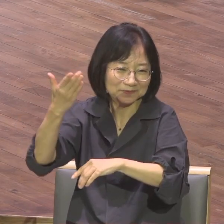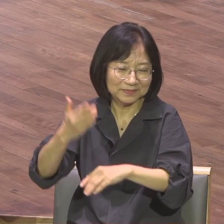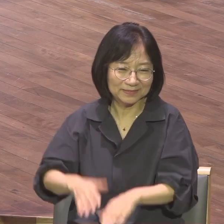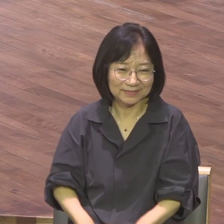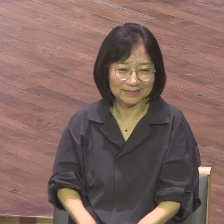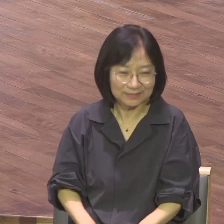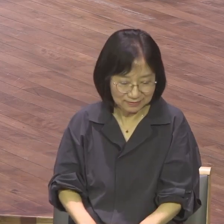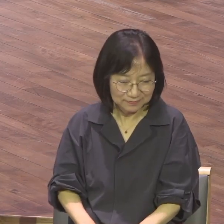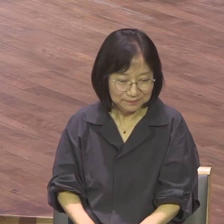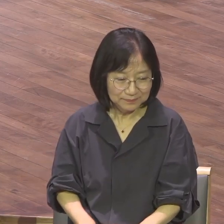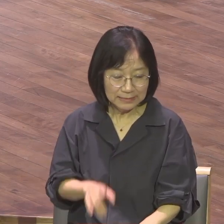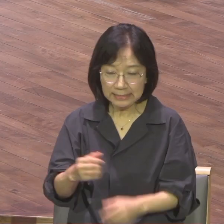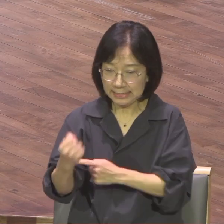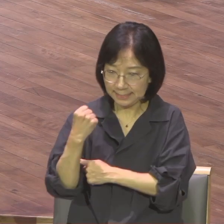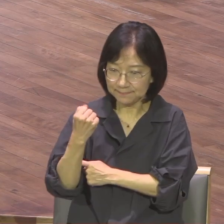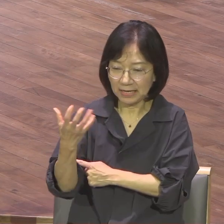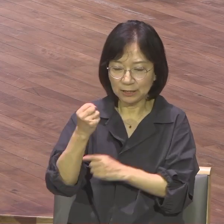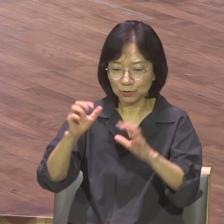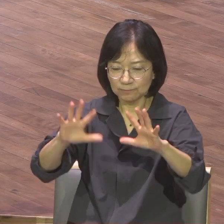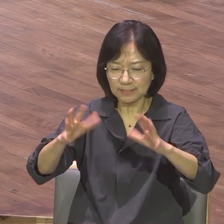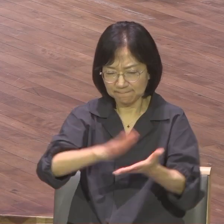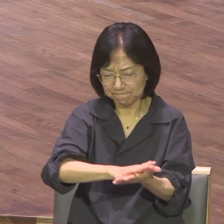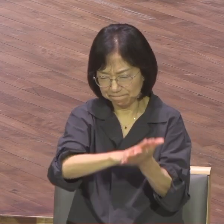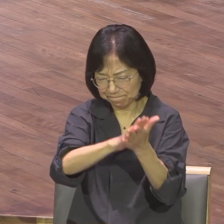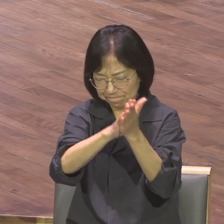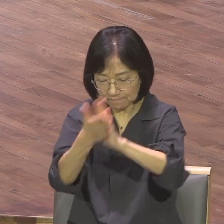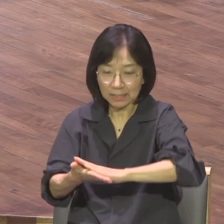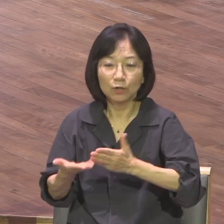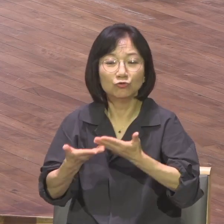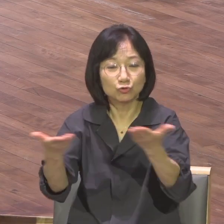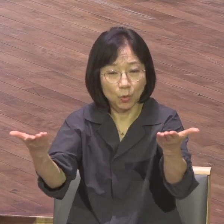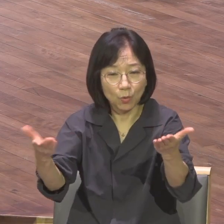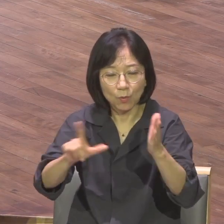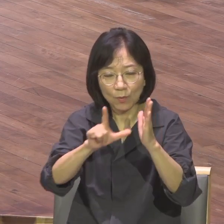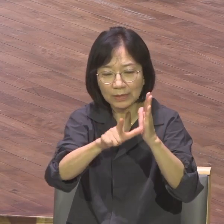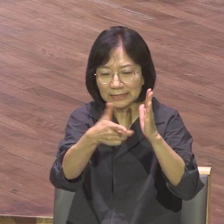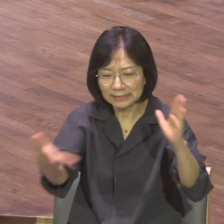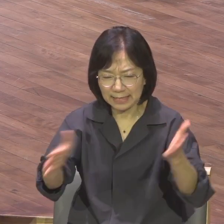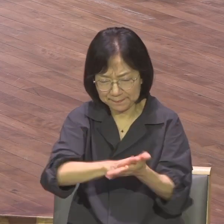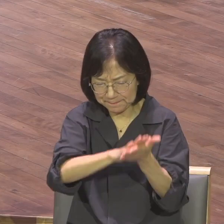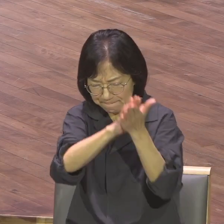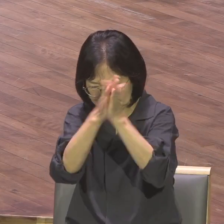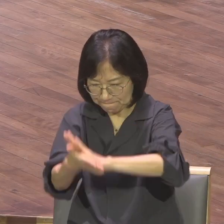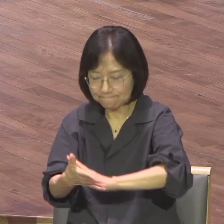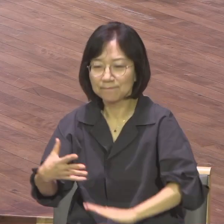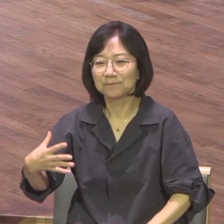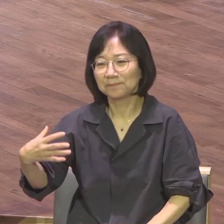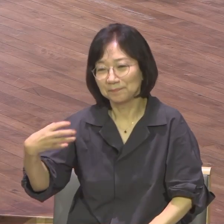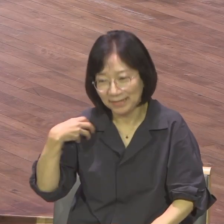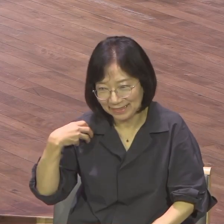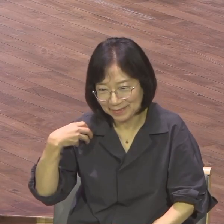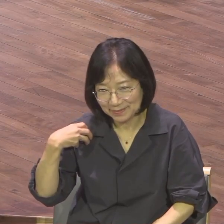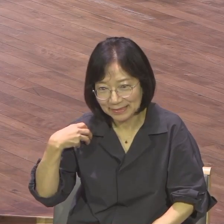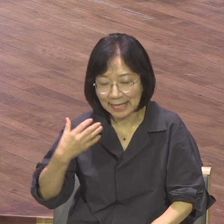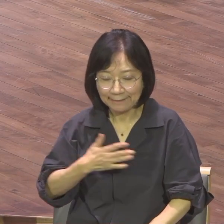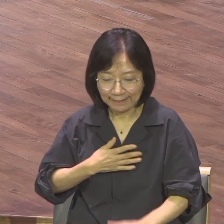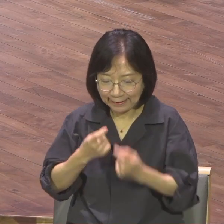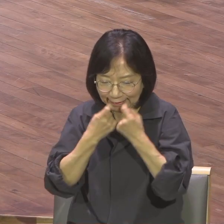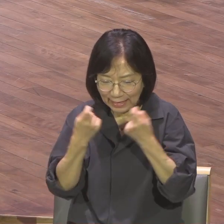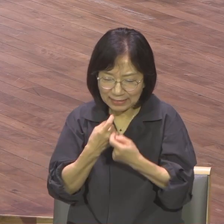이제는 세상을 바꾸고 시대를 바꾸는 응답을 누리면서 이제 나를 넘어서서 2, 3,